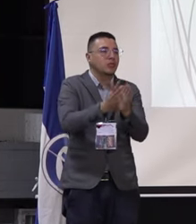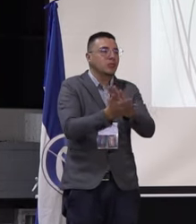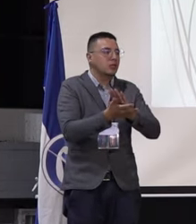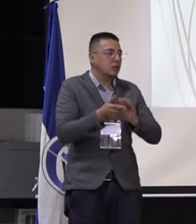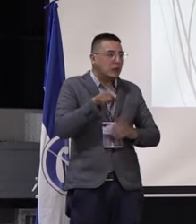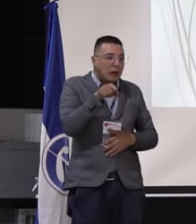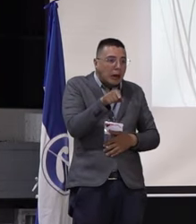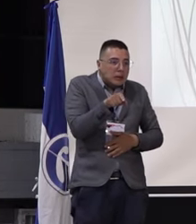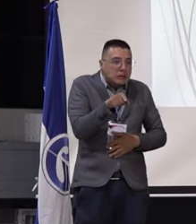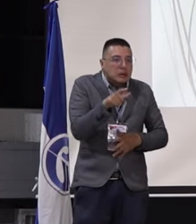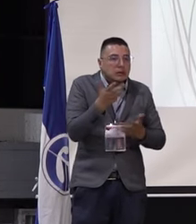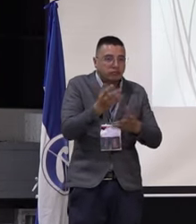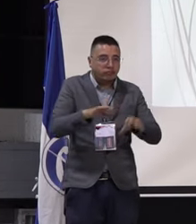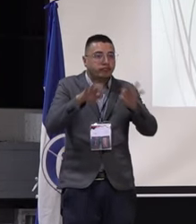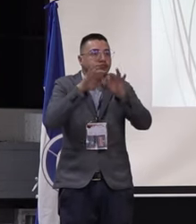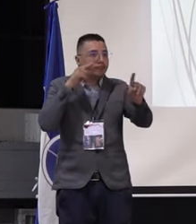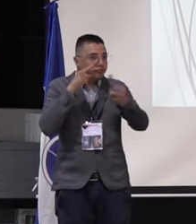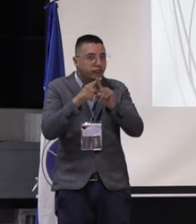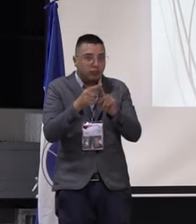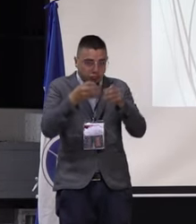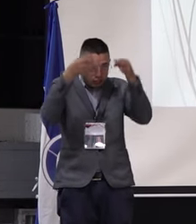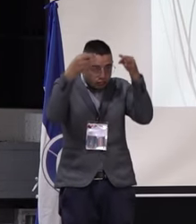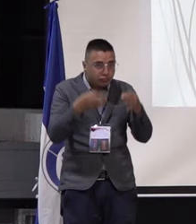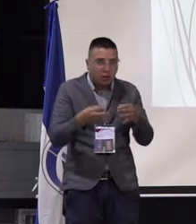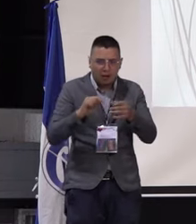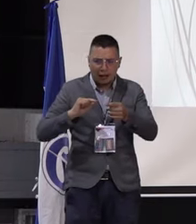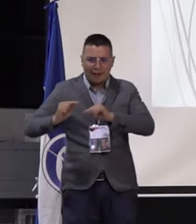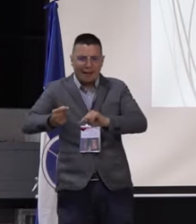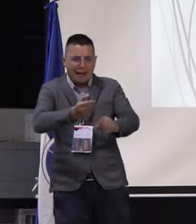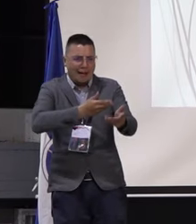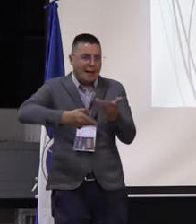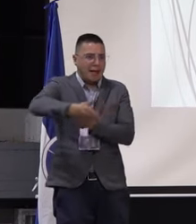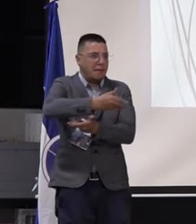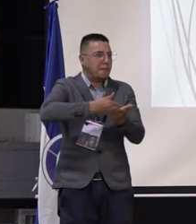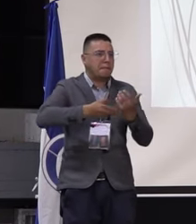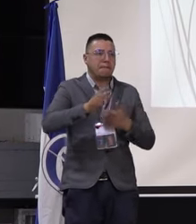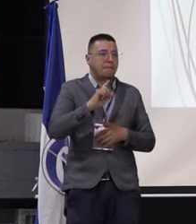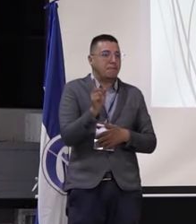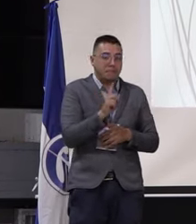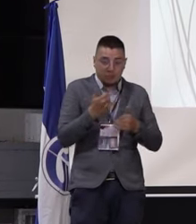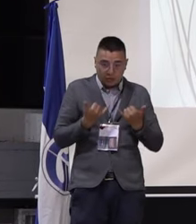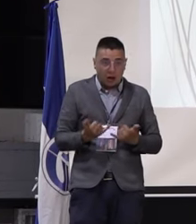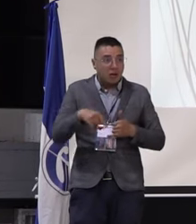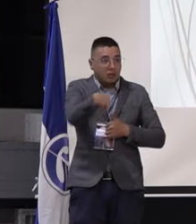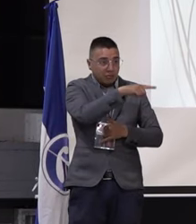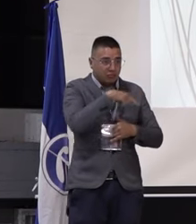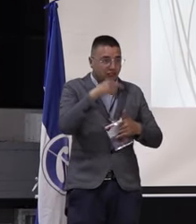Es un elemento que no se discutía mucho. decir, todos los que estamos acá entendemos que el